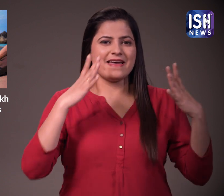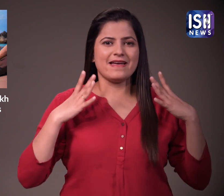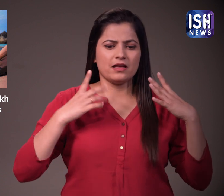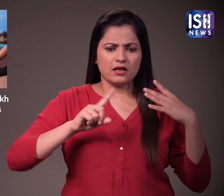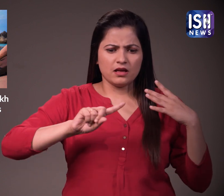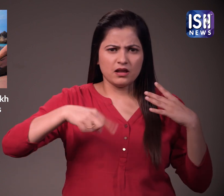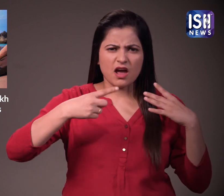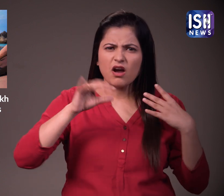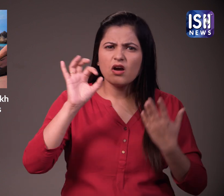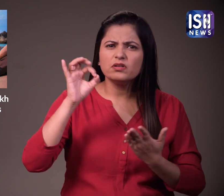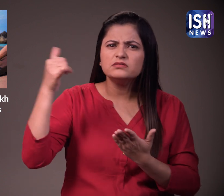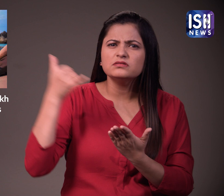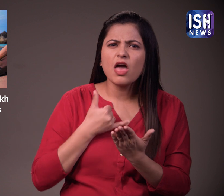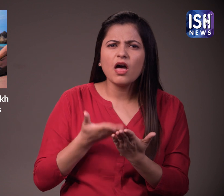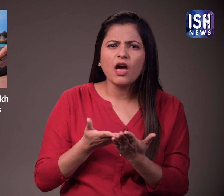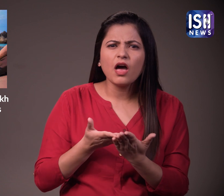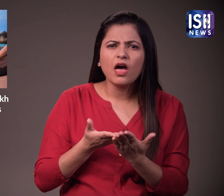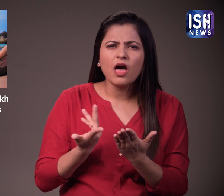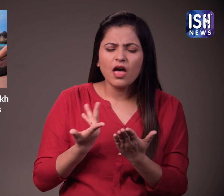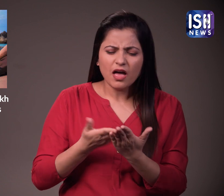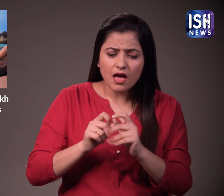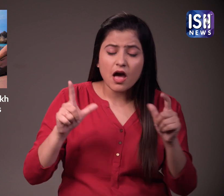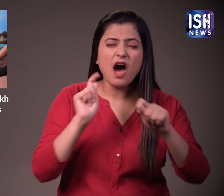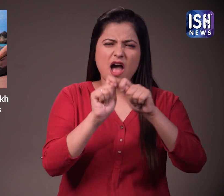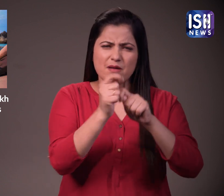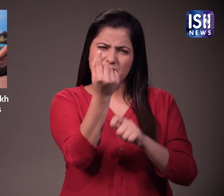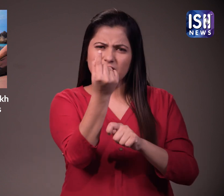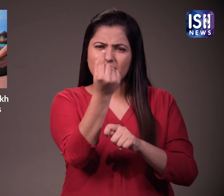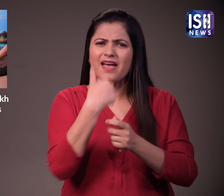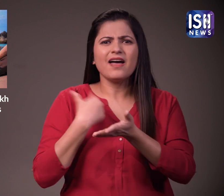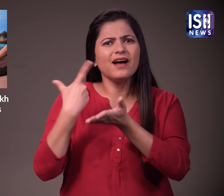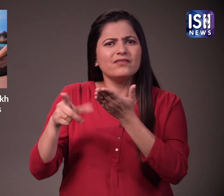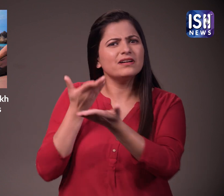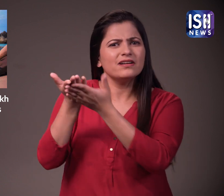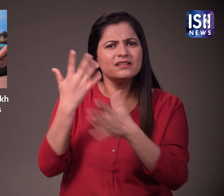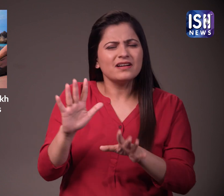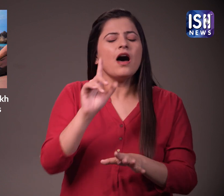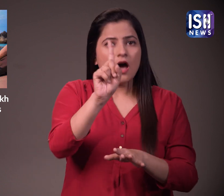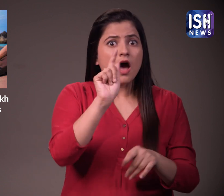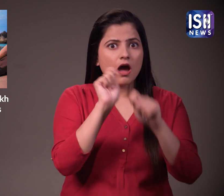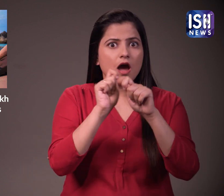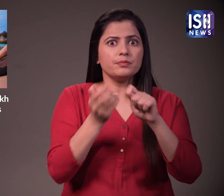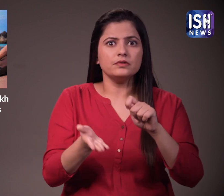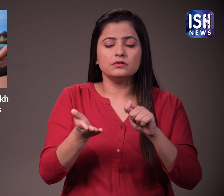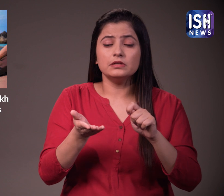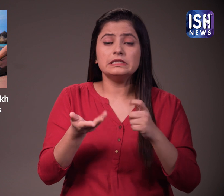चले जाते हैं बलेईवा व्यक्ति छुट्टी पर है, आफिस उसे किसी काम के लिए ये कहकर फोन करता है कि काम महत्वपूर्णा है,